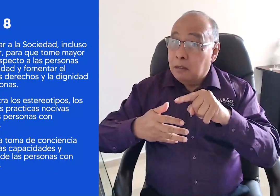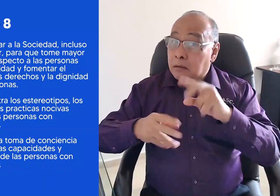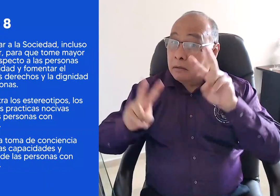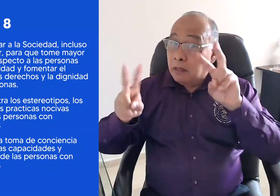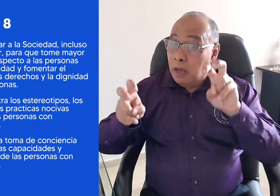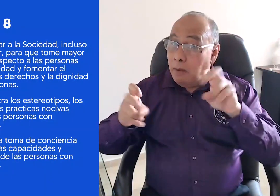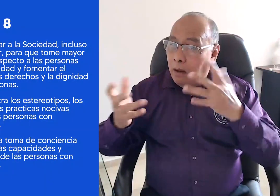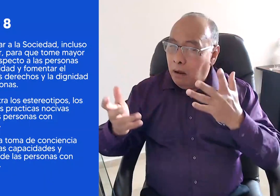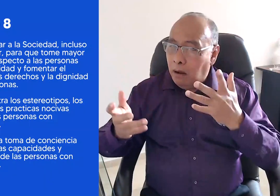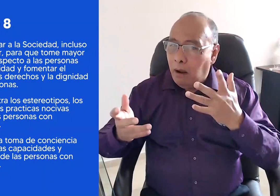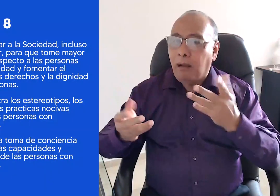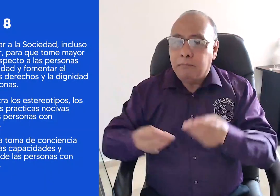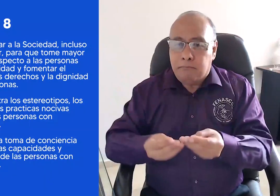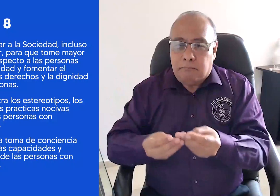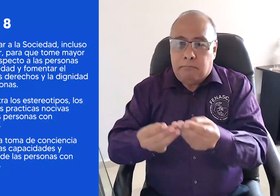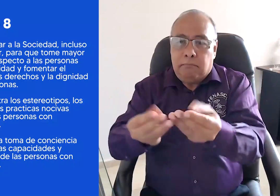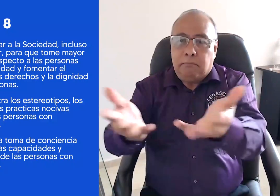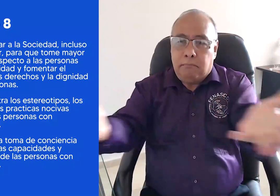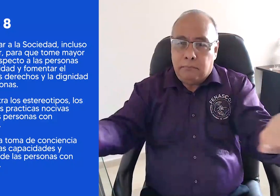a una real toma de conciencia por parte de